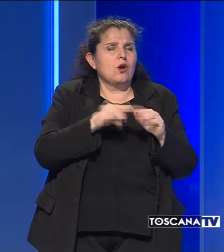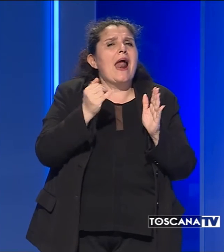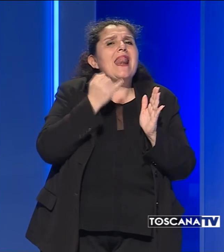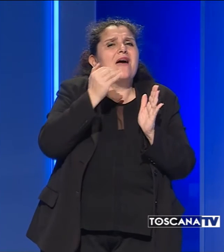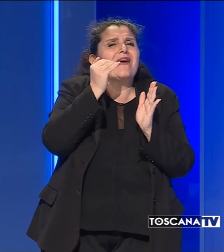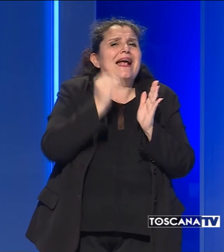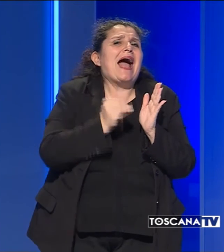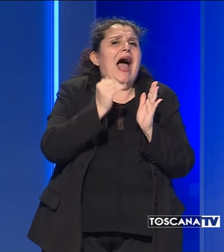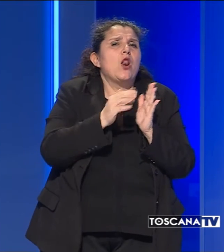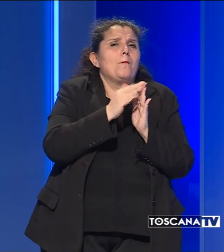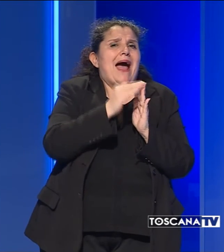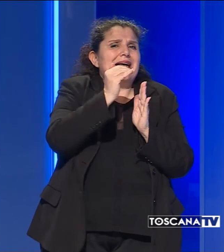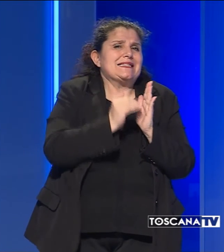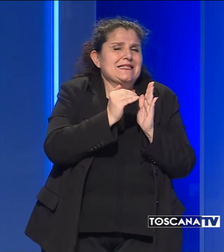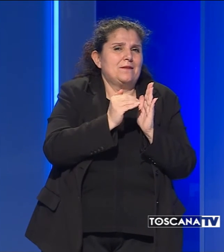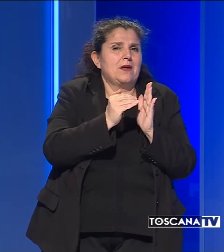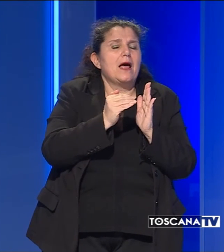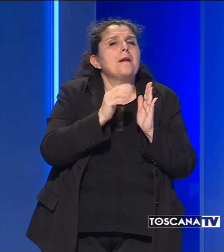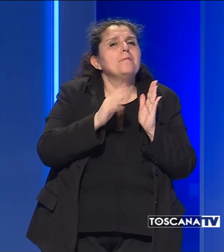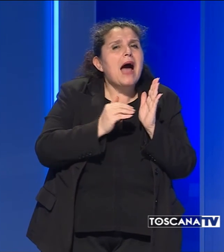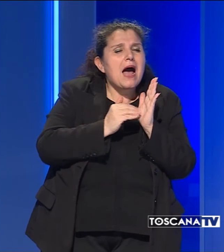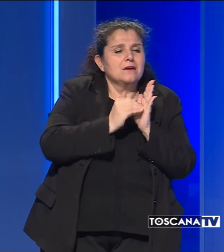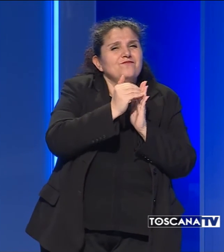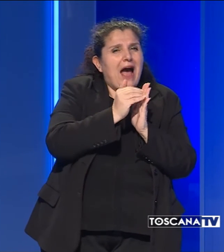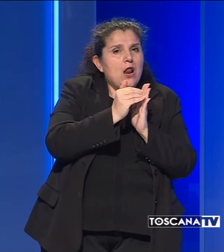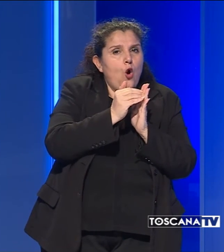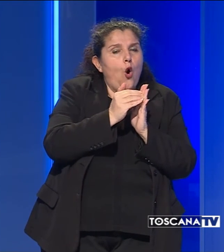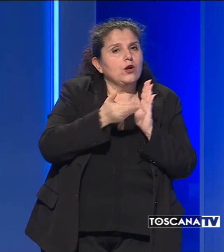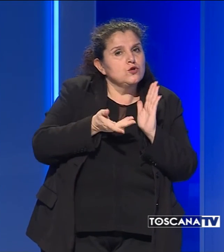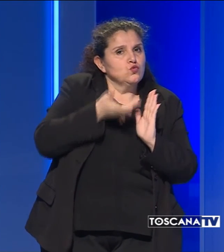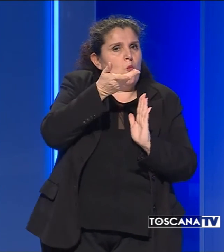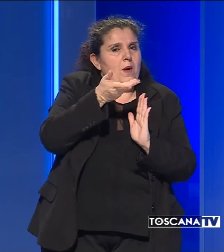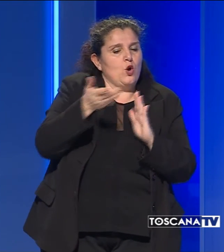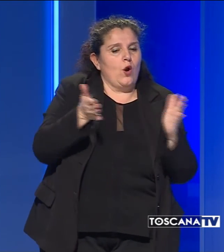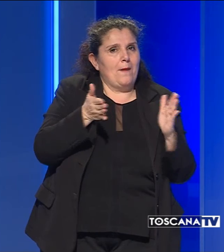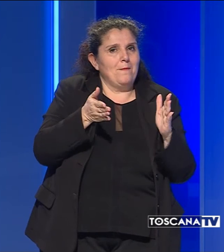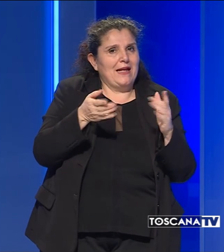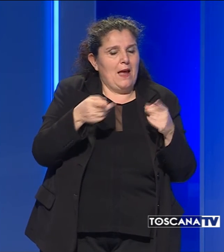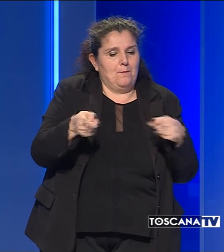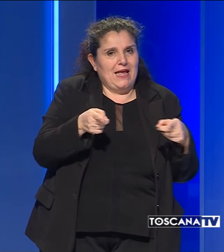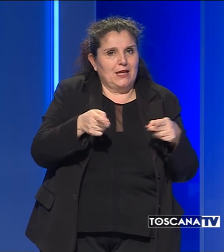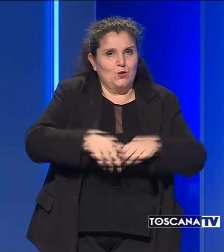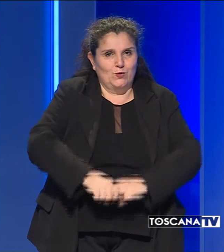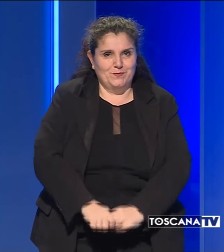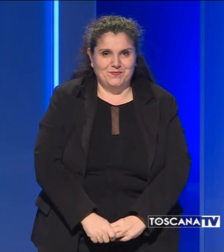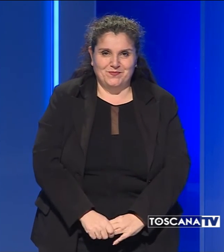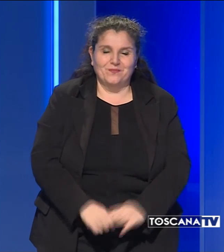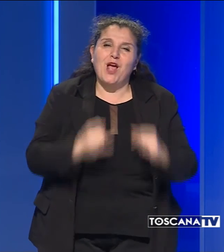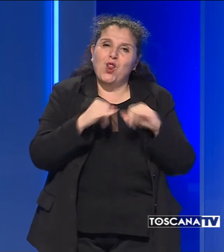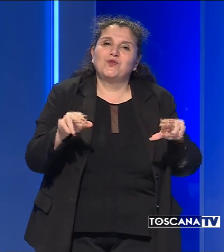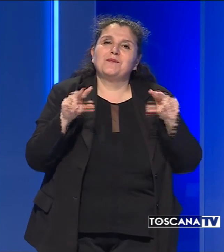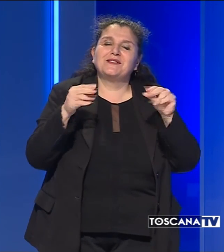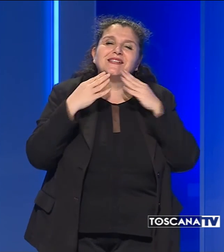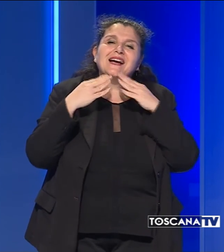lieve calo le massime, ma ancora su valori decisamente superiori alle medie stagionali. È